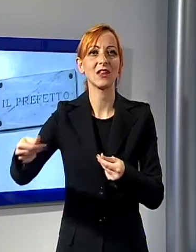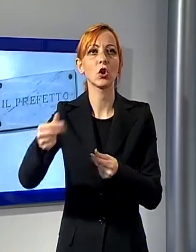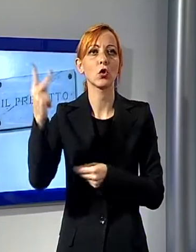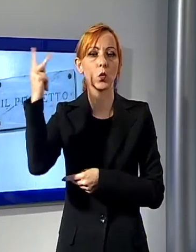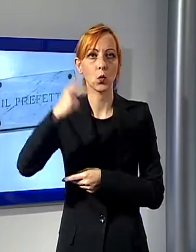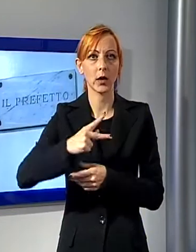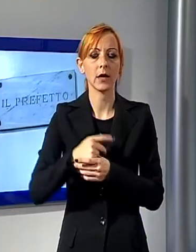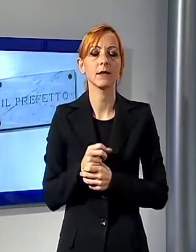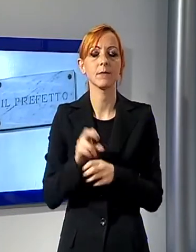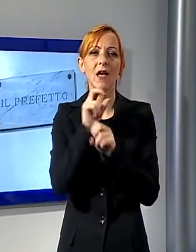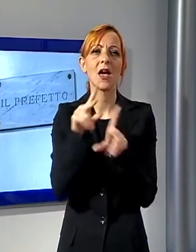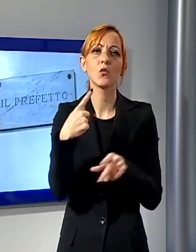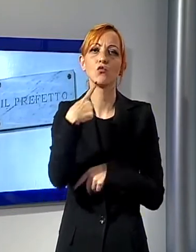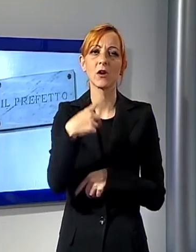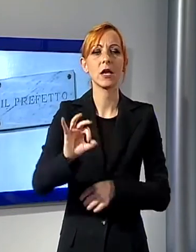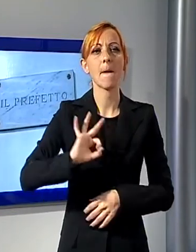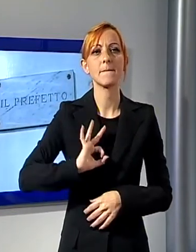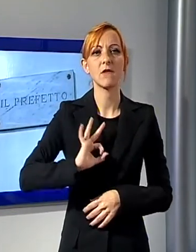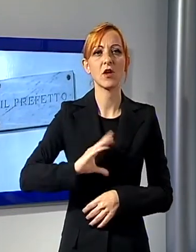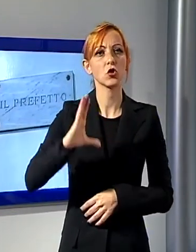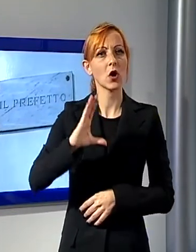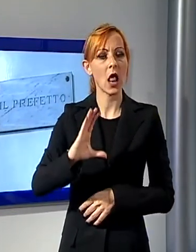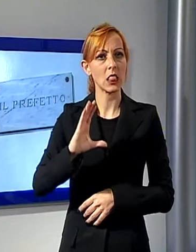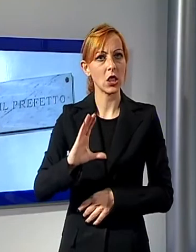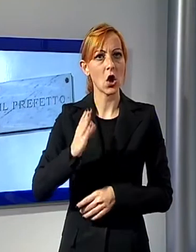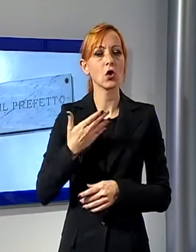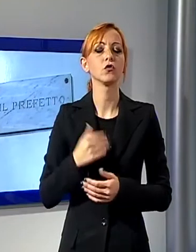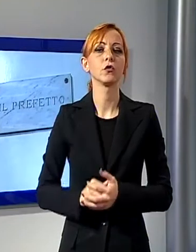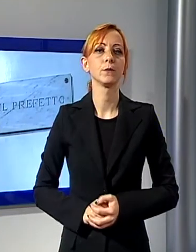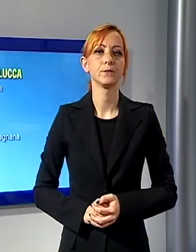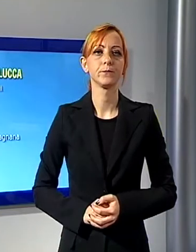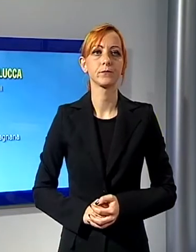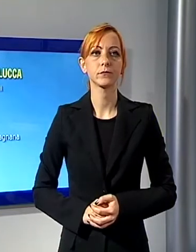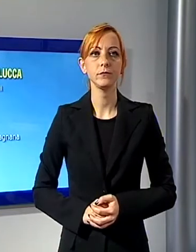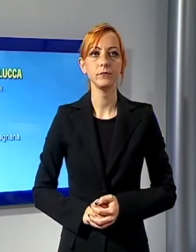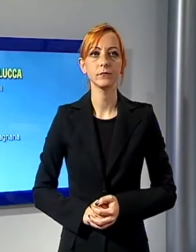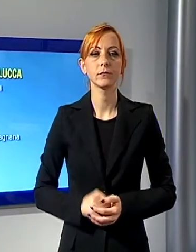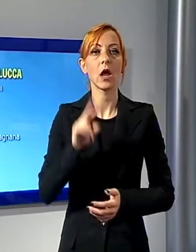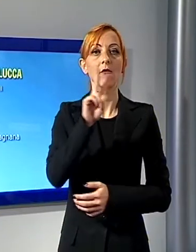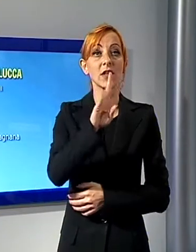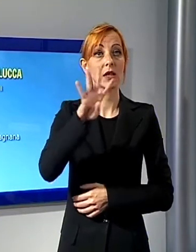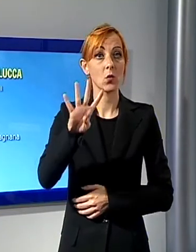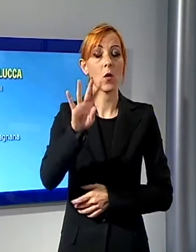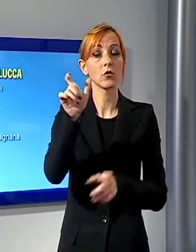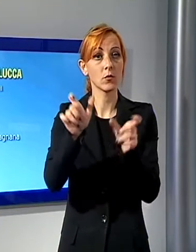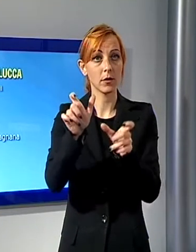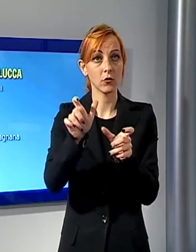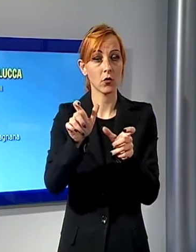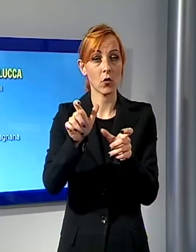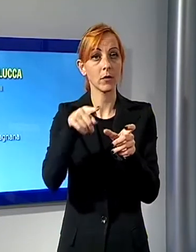Consiglio territoriale per l'immigrazione tenutosi in prefettura. Di questi 24 immigrati 12 verranno accolti